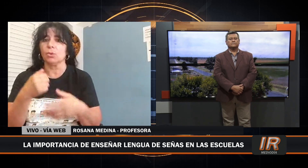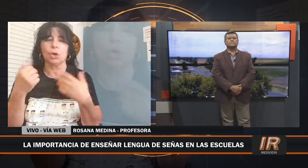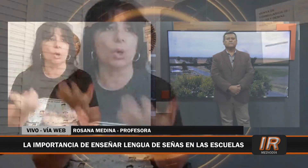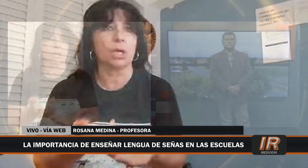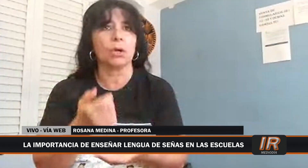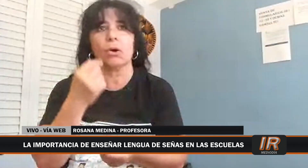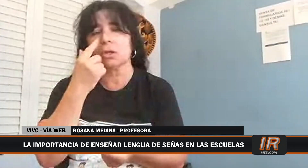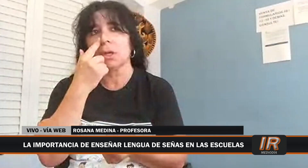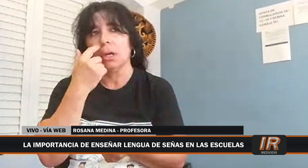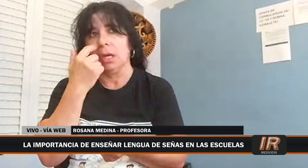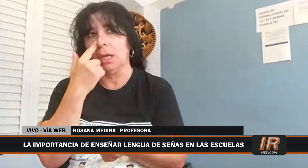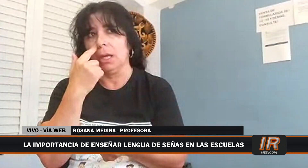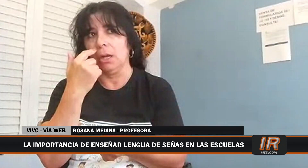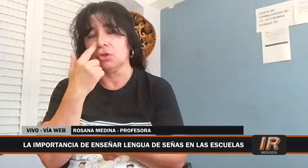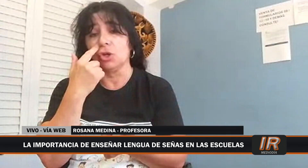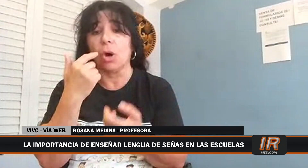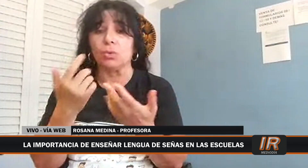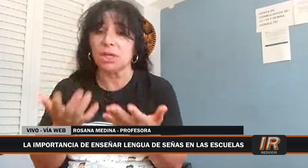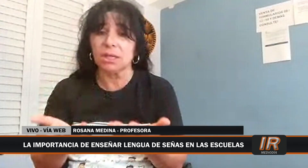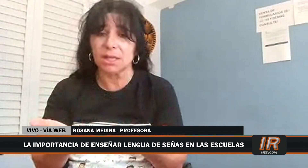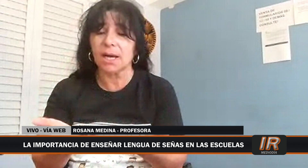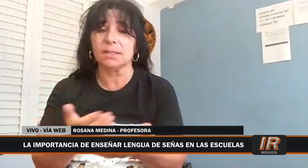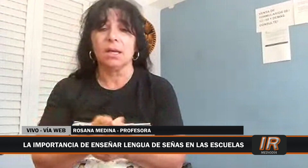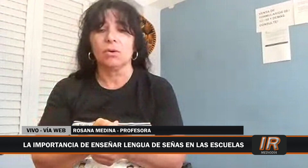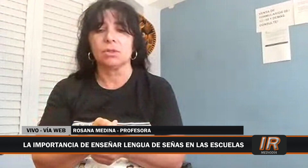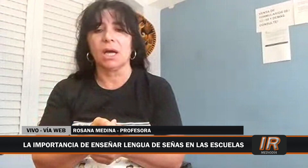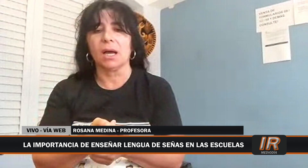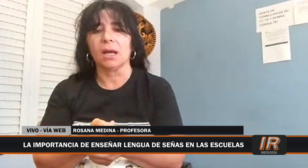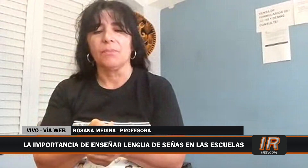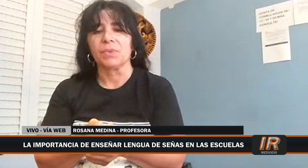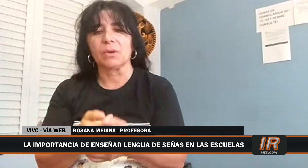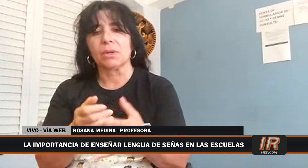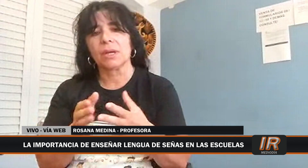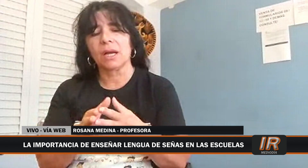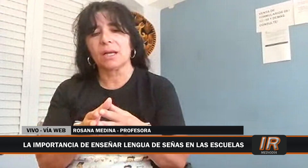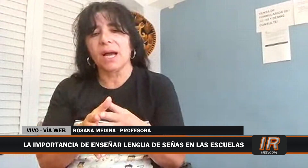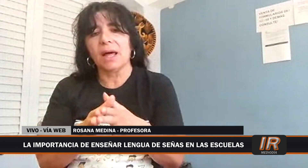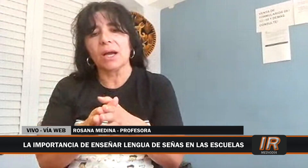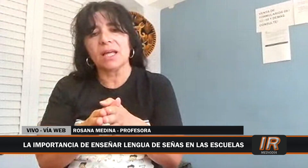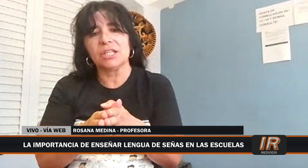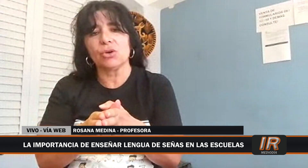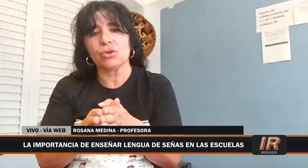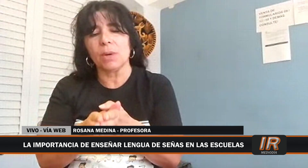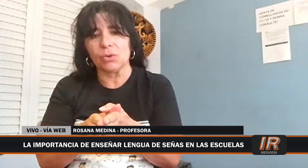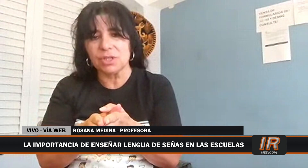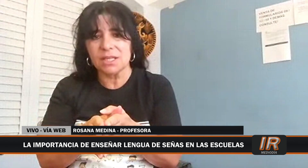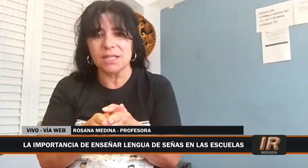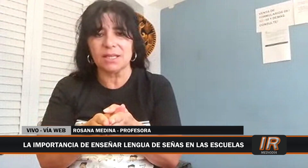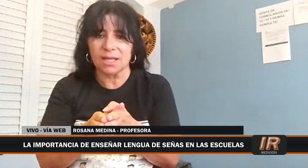neurológicos, chicos autistas, o sea, cada chico toma conciencia y se da